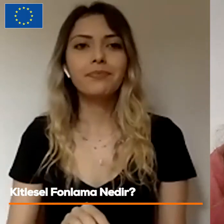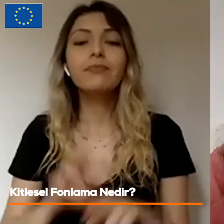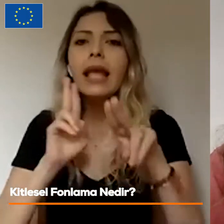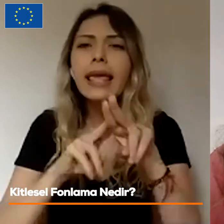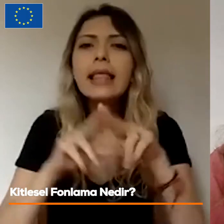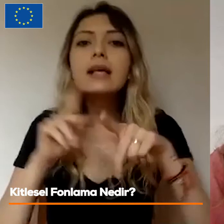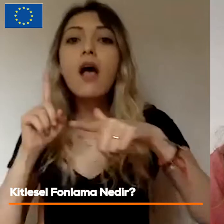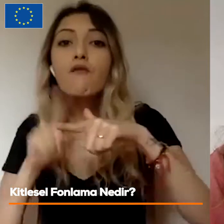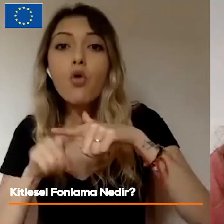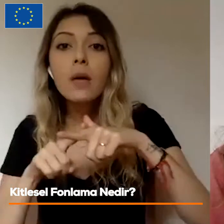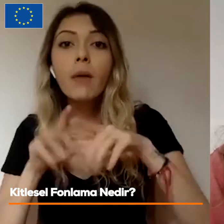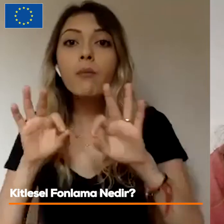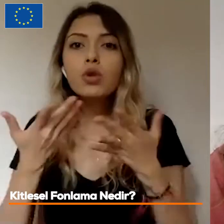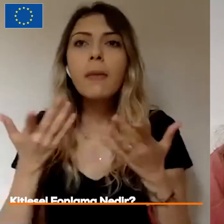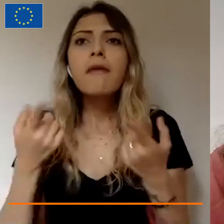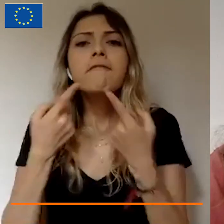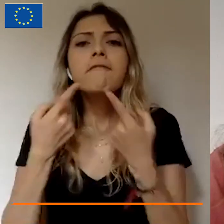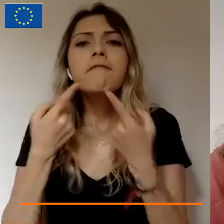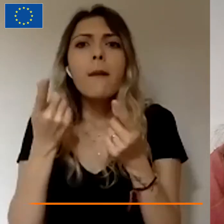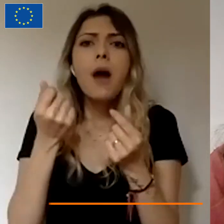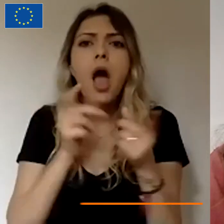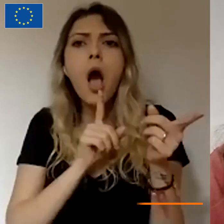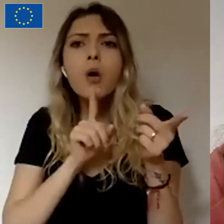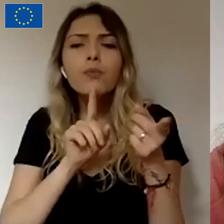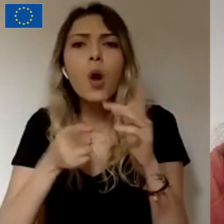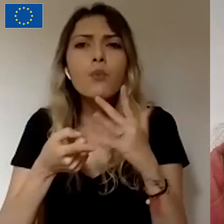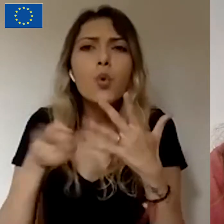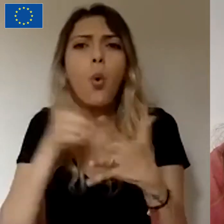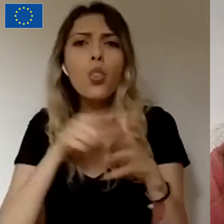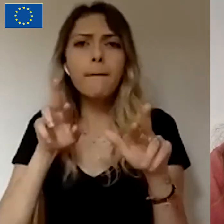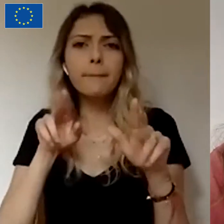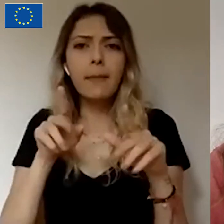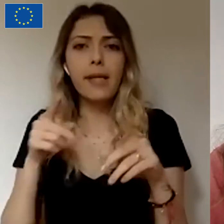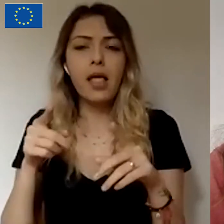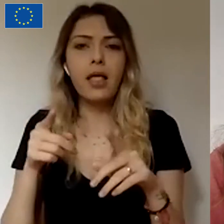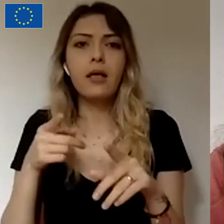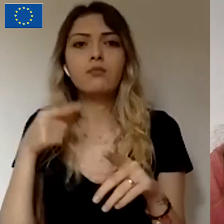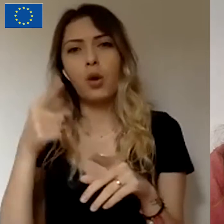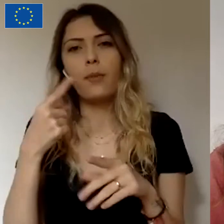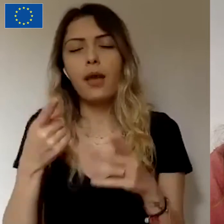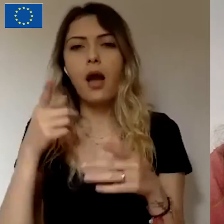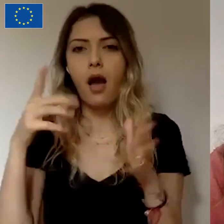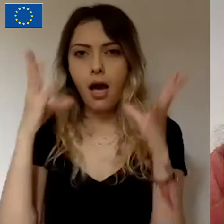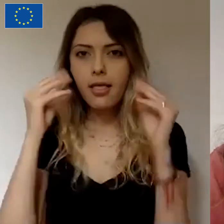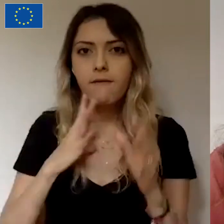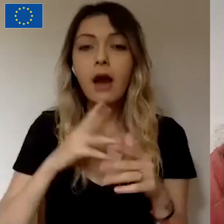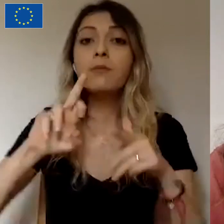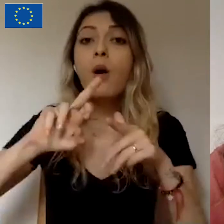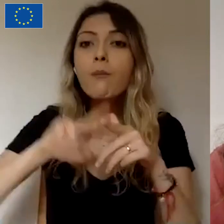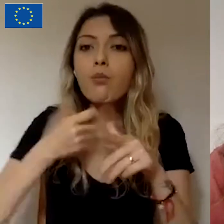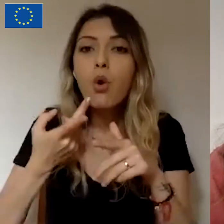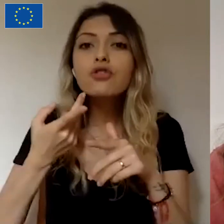fonlama aslında alternatif bir finansman yöntemi olarak geçiyor. Dünyada da böyle. Projenizi kitlelerin desteğini açarak